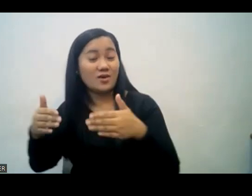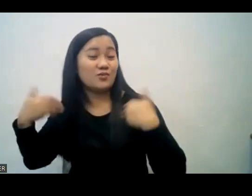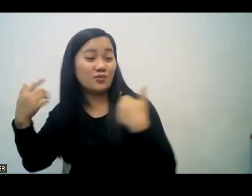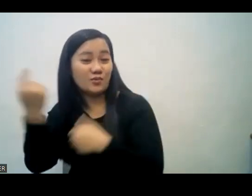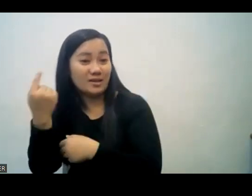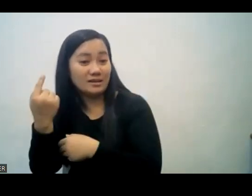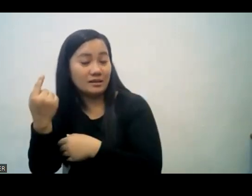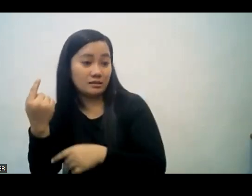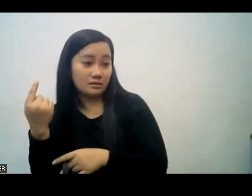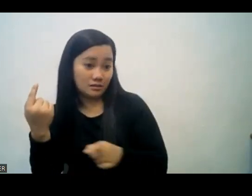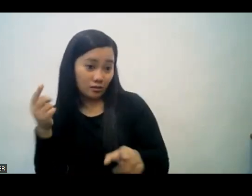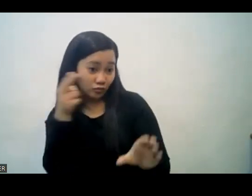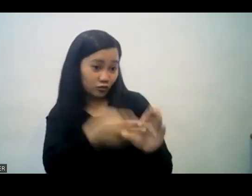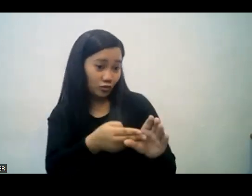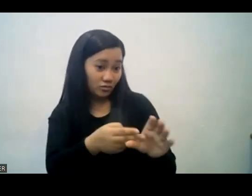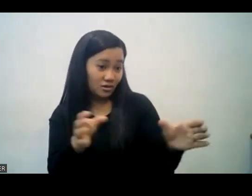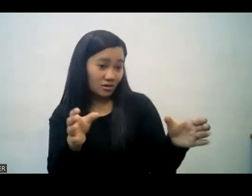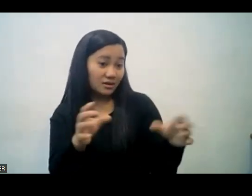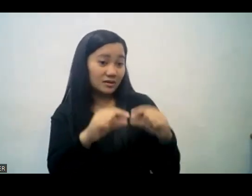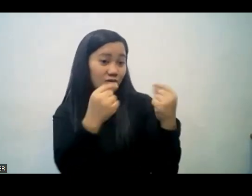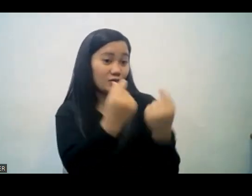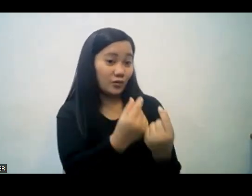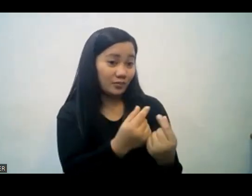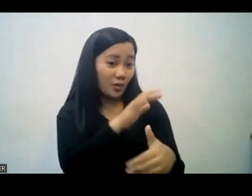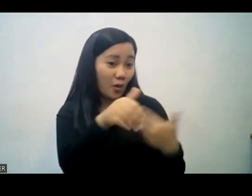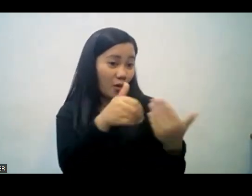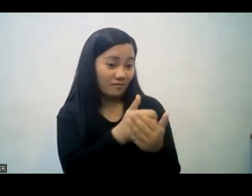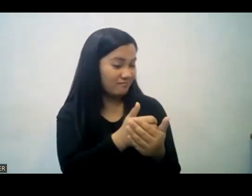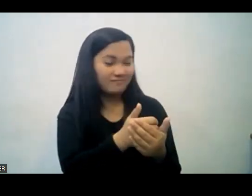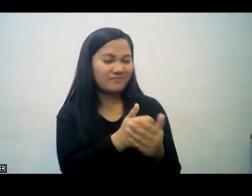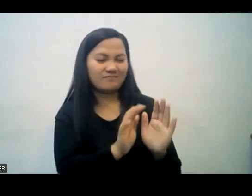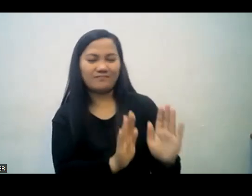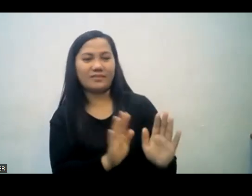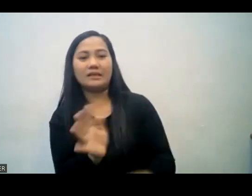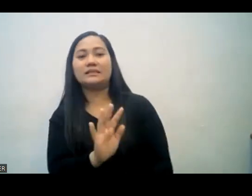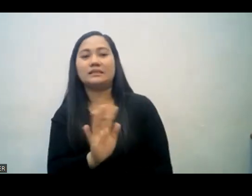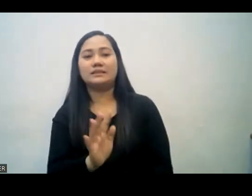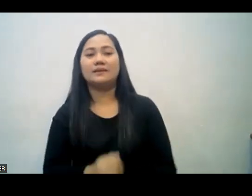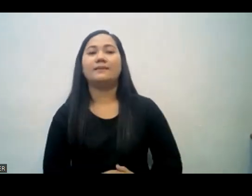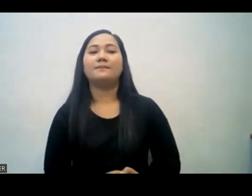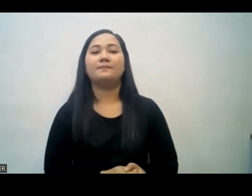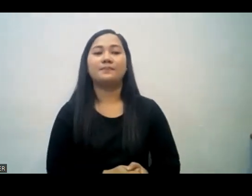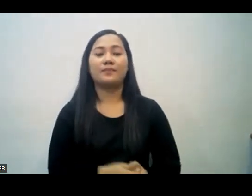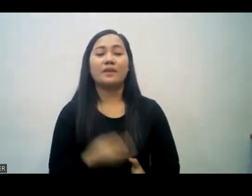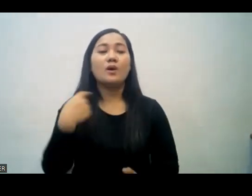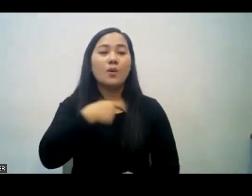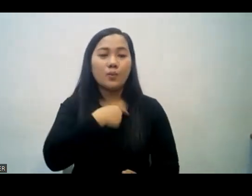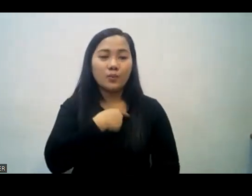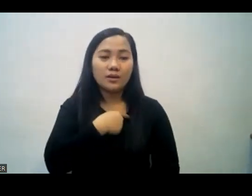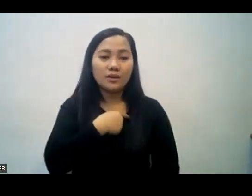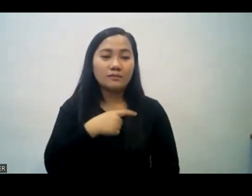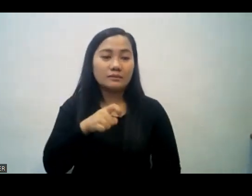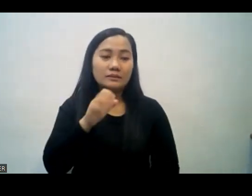group fellowship I'm elder so I cannot have the fellowship with youth kaya hindi ako makikipag fellowship sa mga